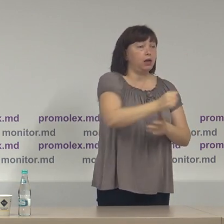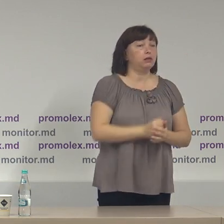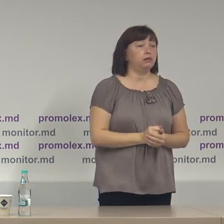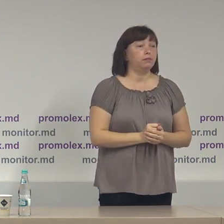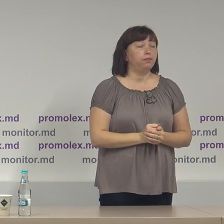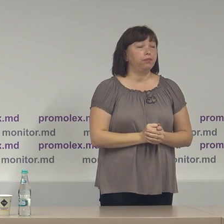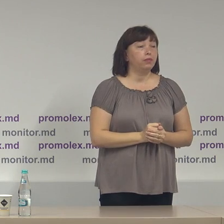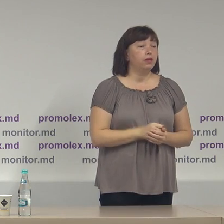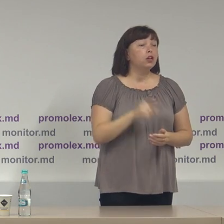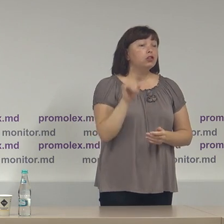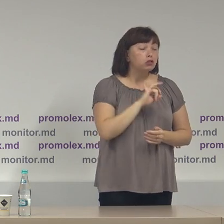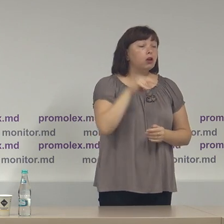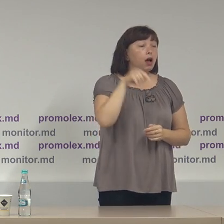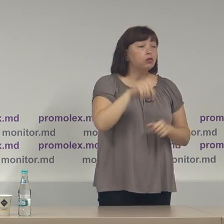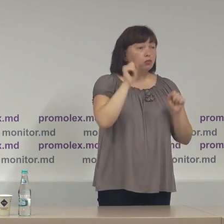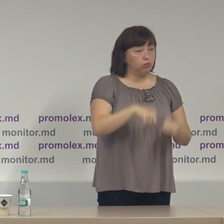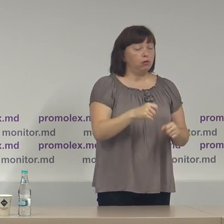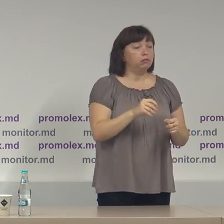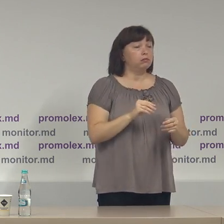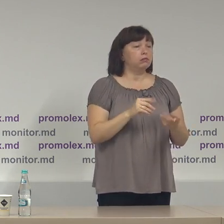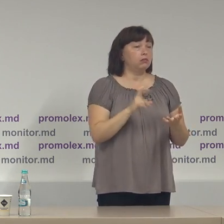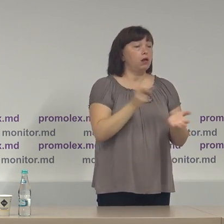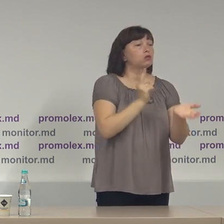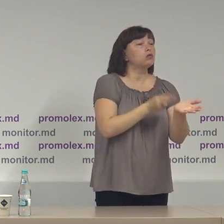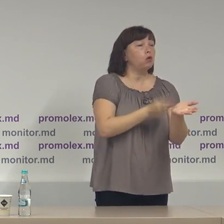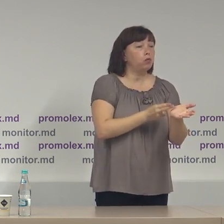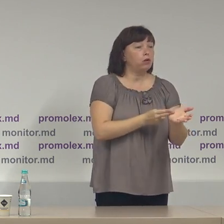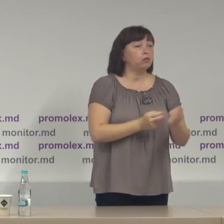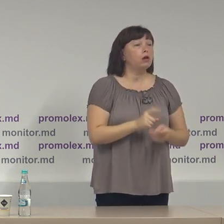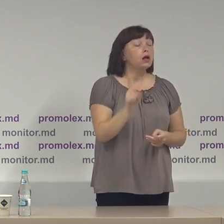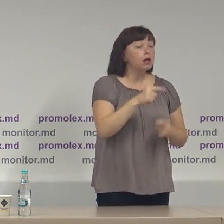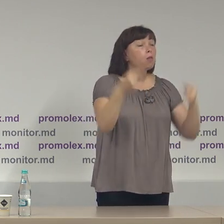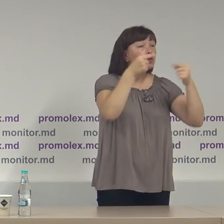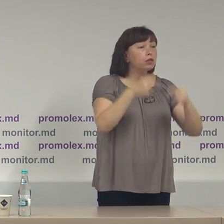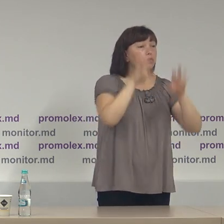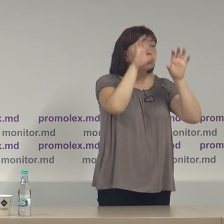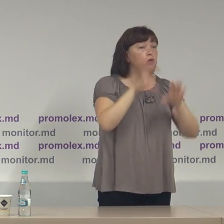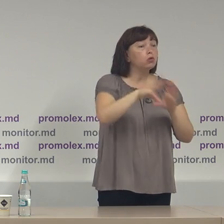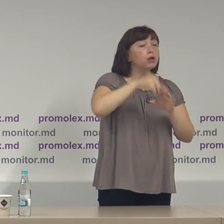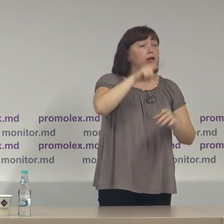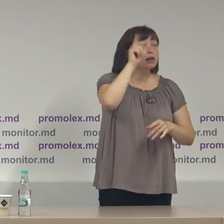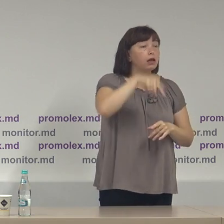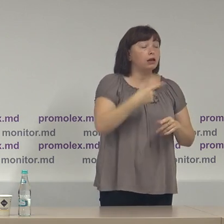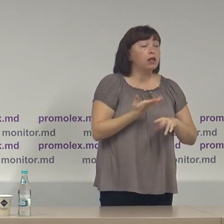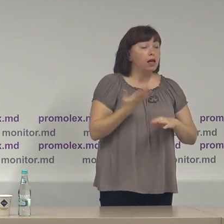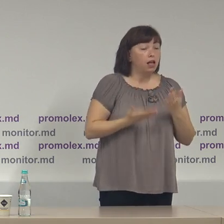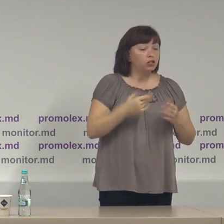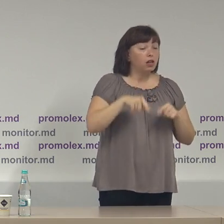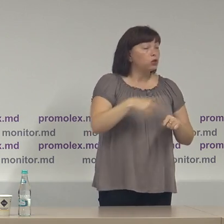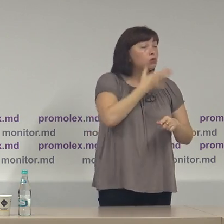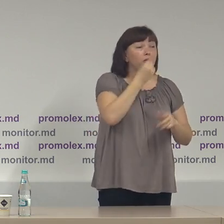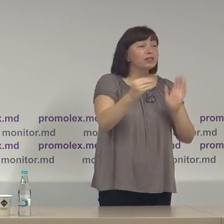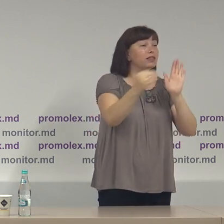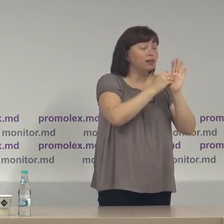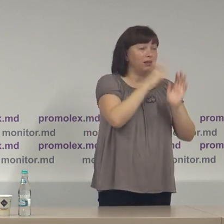Și aici puteam să venim și cu anumite argumente, pentru că potrivit codului electoral, chiar dacă acest lucru nu este stipulat expres